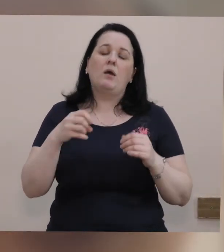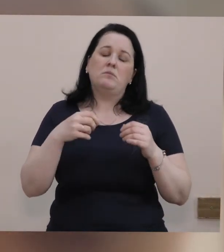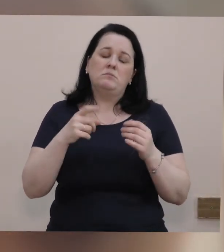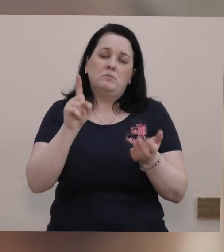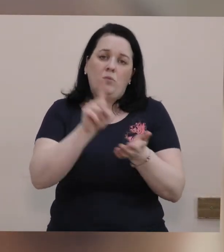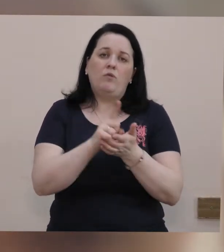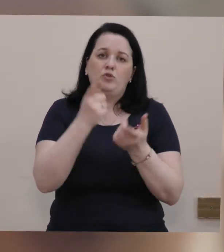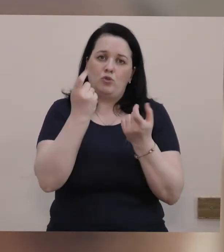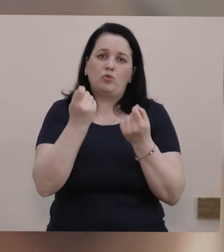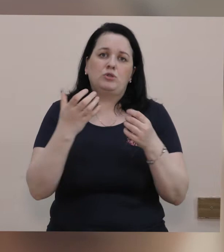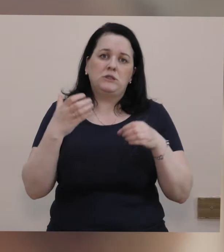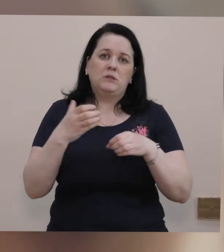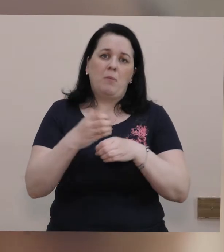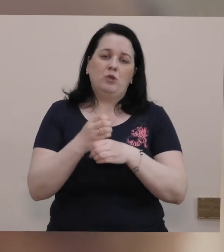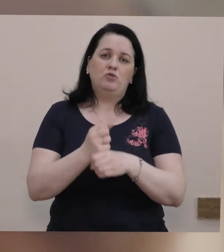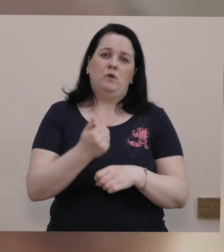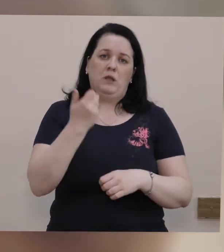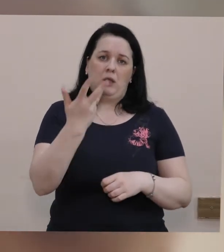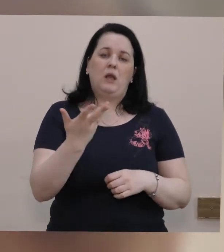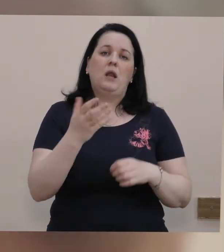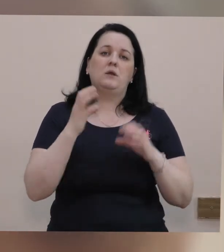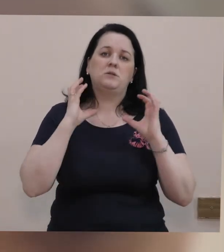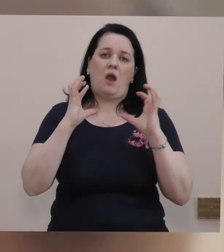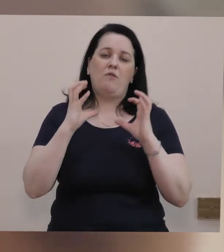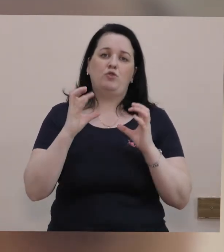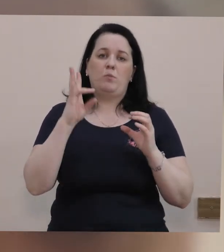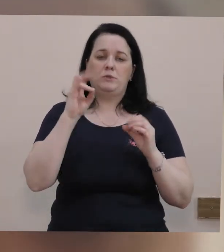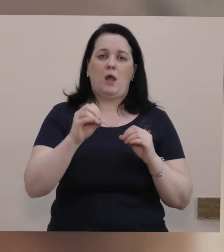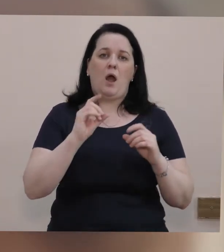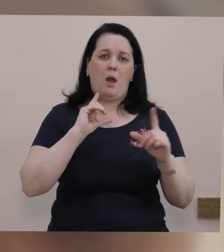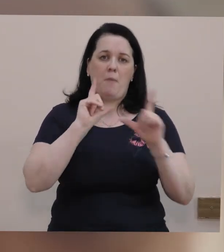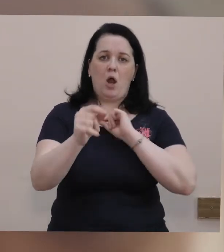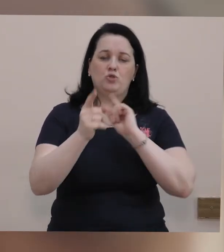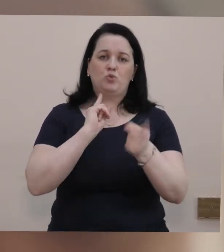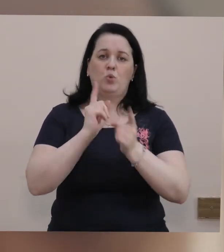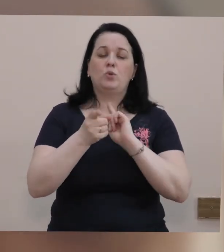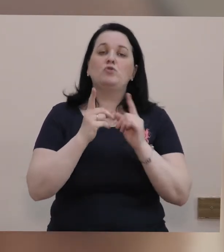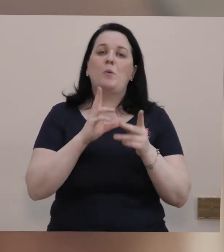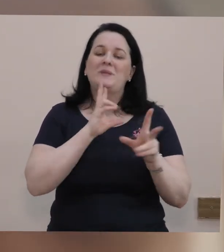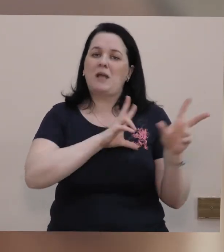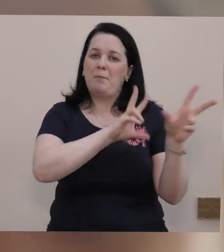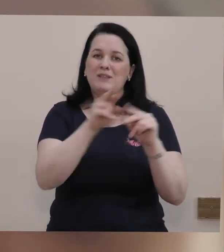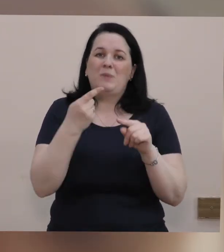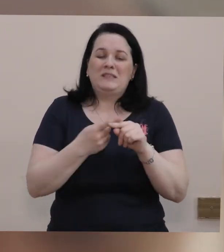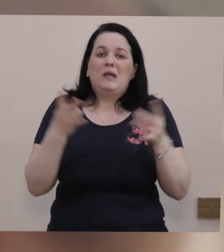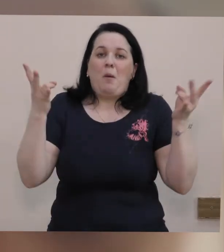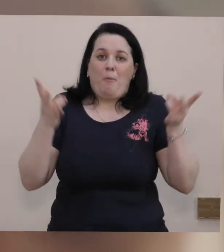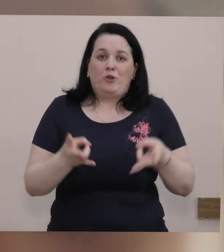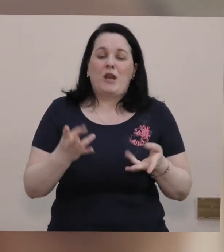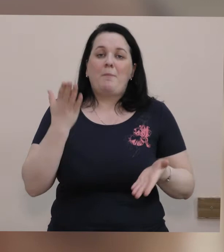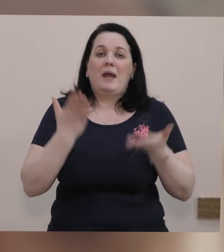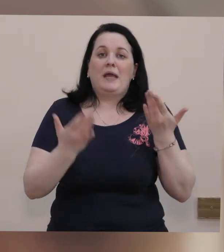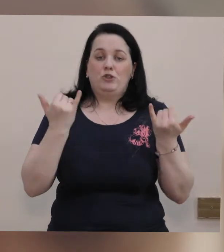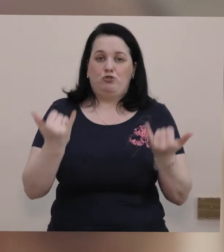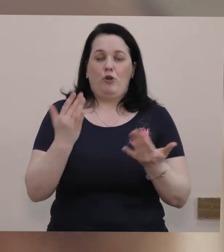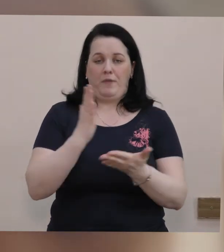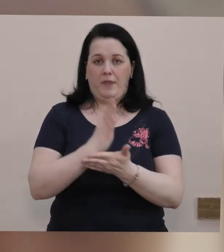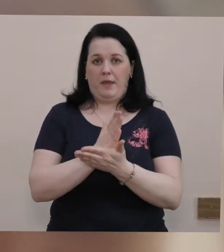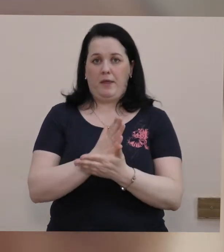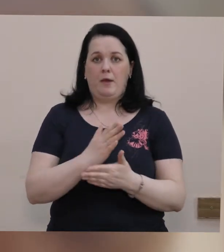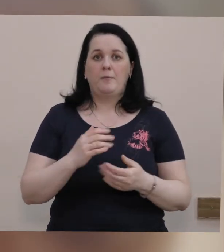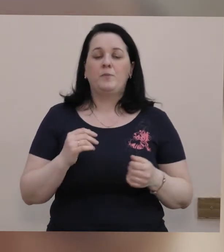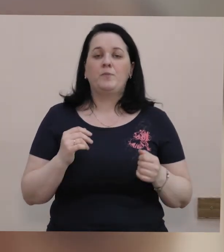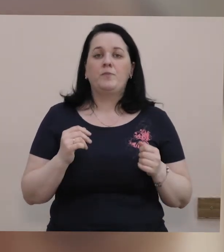тому мушимо десь зменшувати кількість автобусів на маршрутах, щоб забезпечити ті потреби, які сьогодні є.